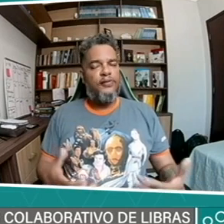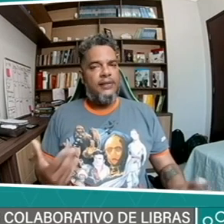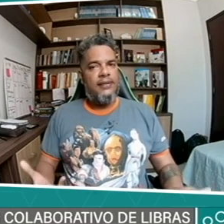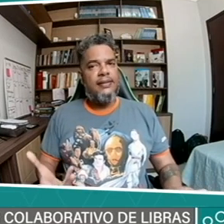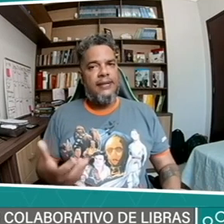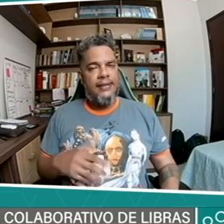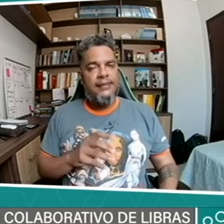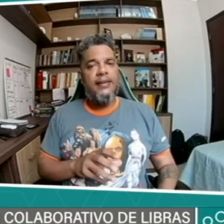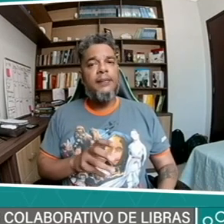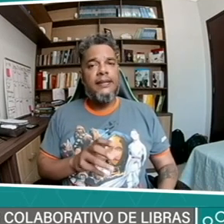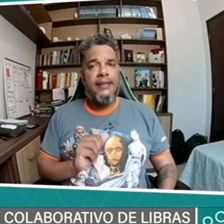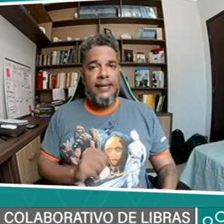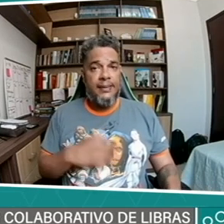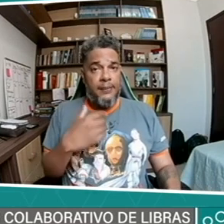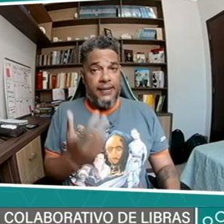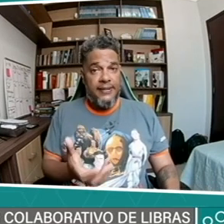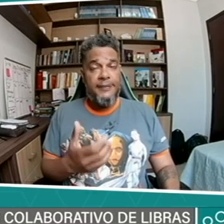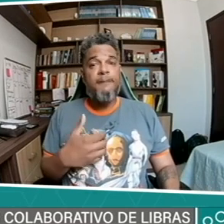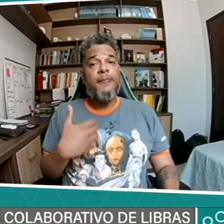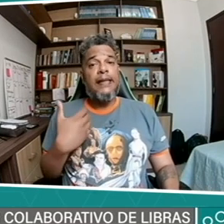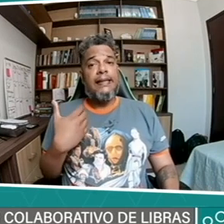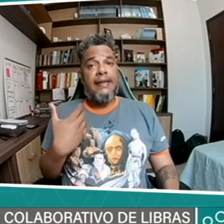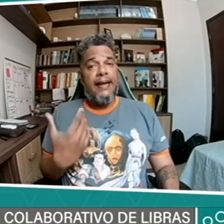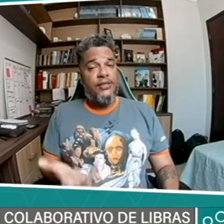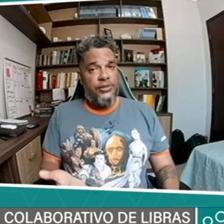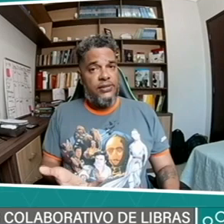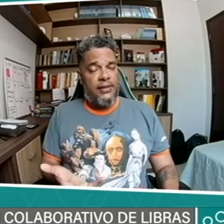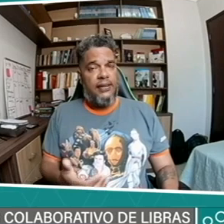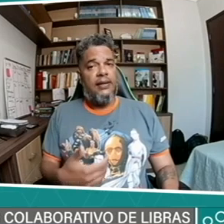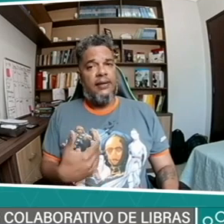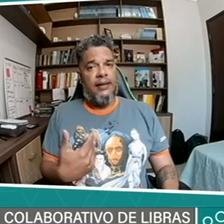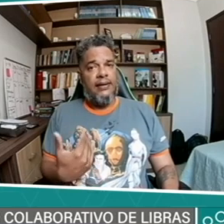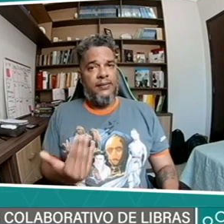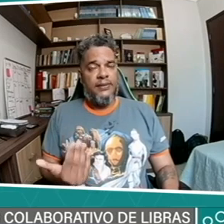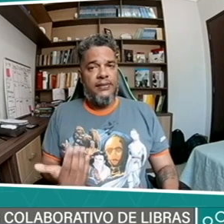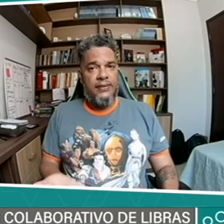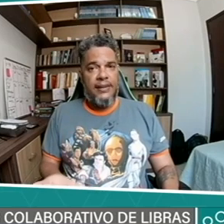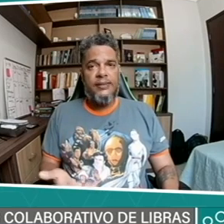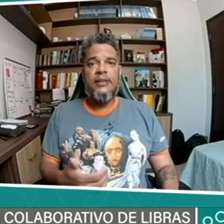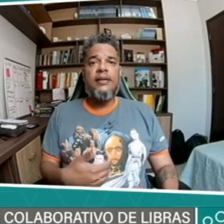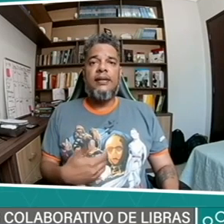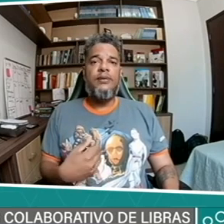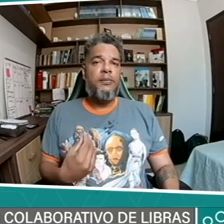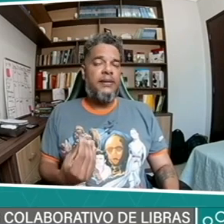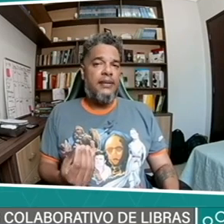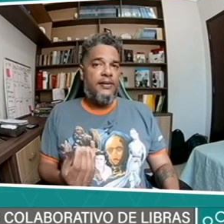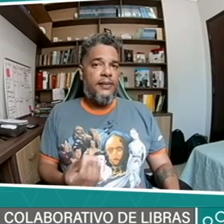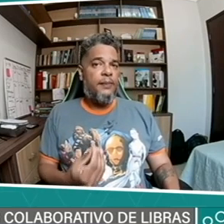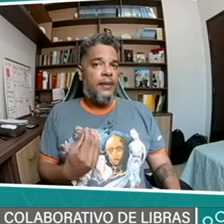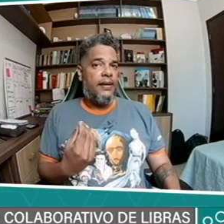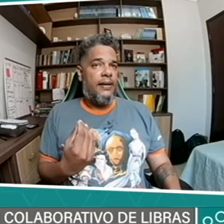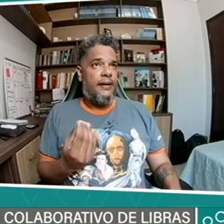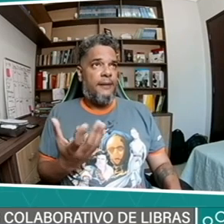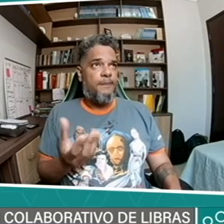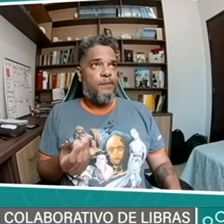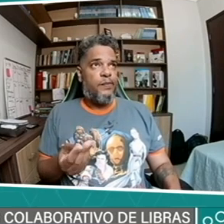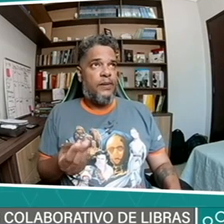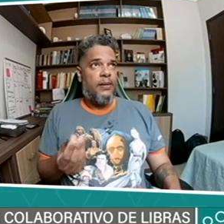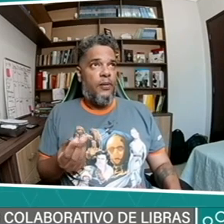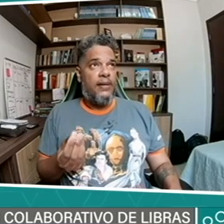atender a essa demanda, a demanda de registrar a língua de sinais de uma maneira quase que